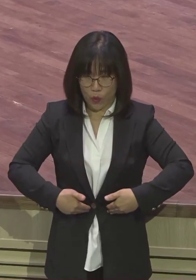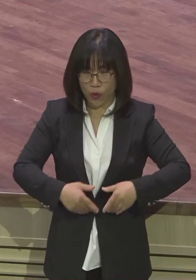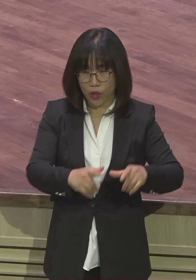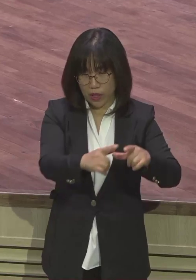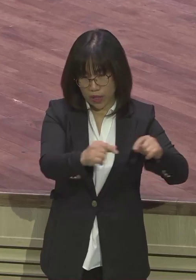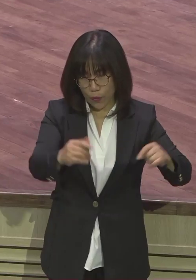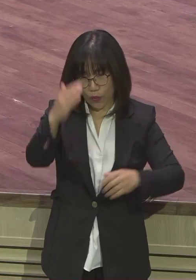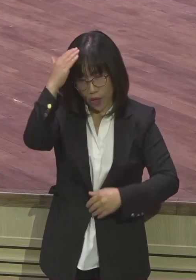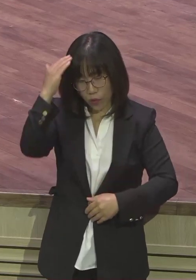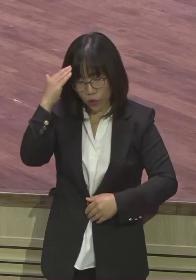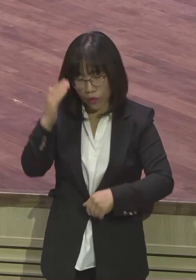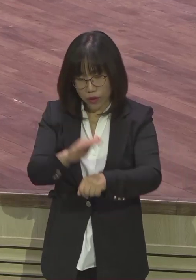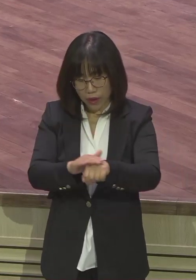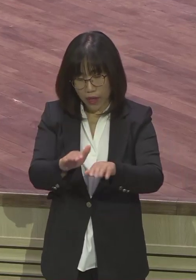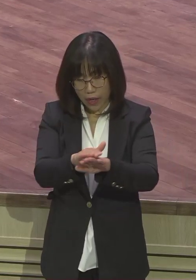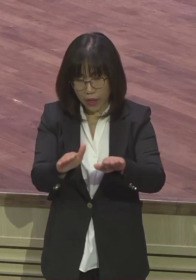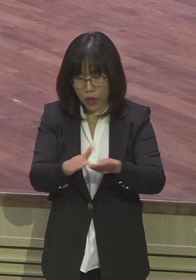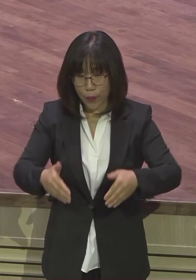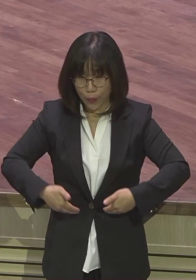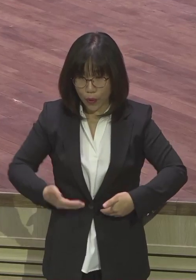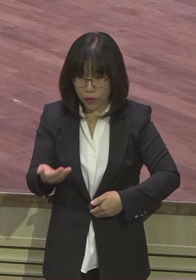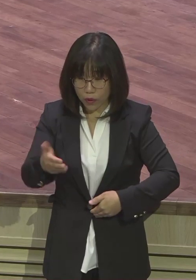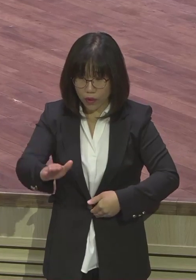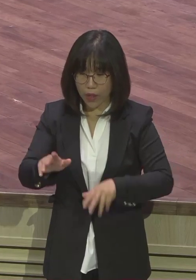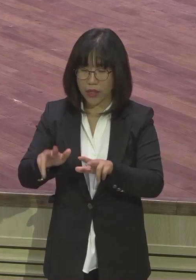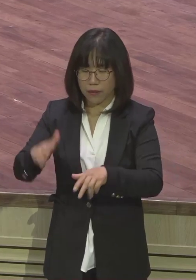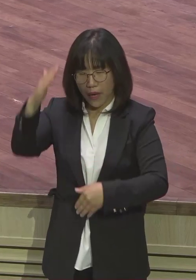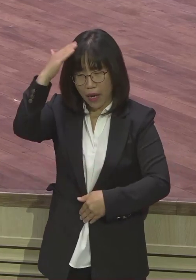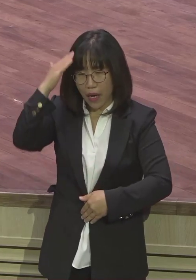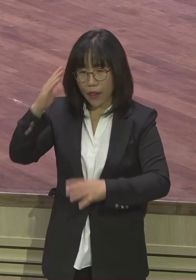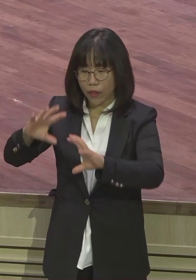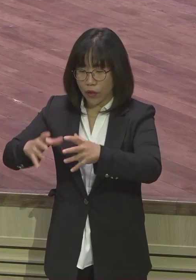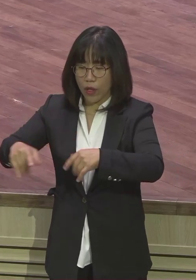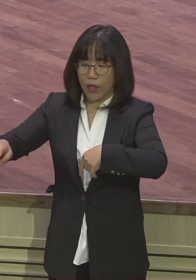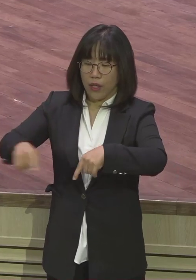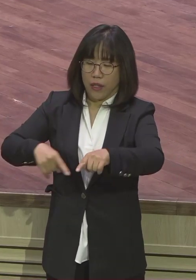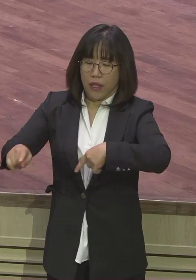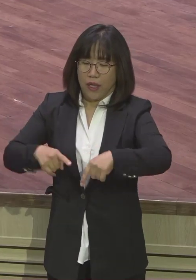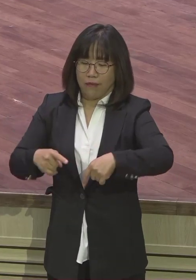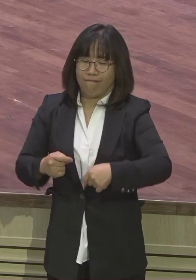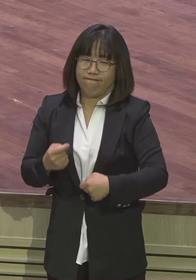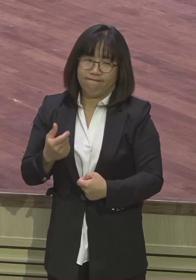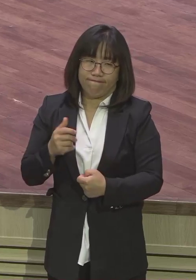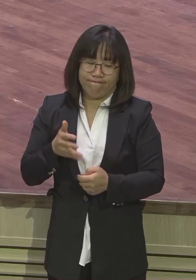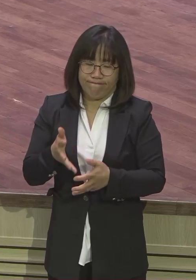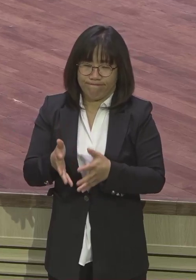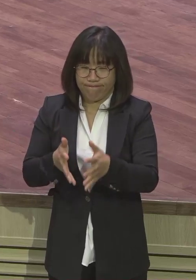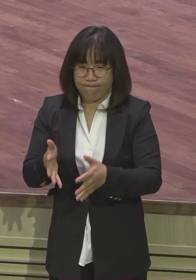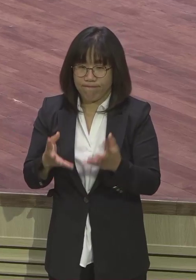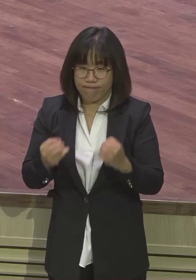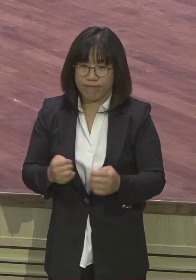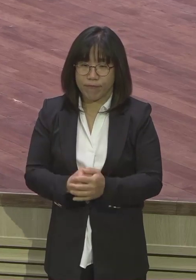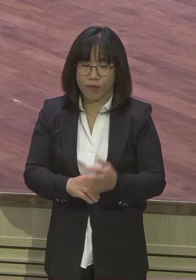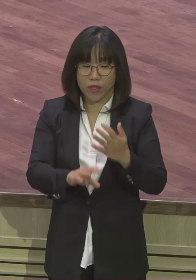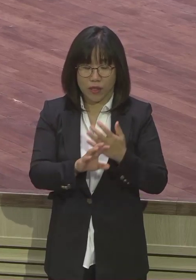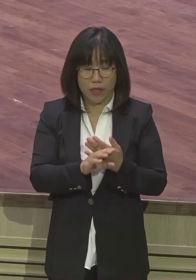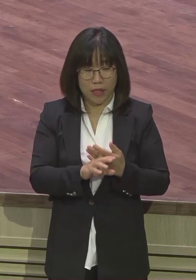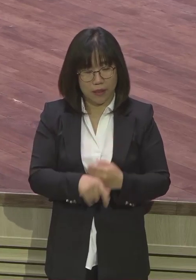현장부가 너무 어설픈 게 많아요. 다들 처음 하는 게 많아요. 외모부 장관이나 지금 어떤 장관인지